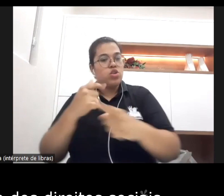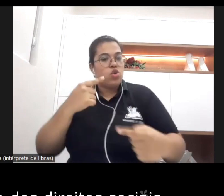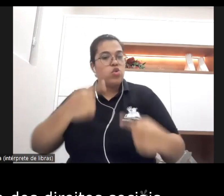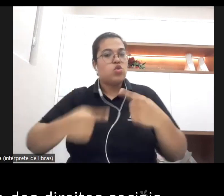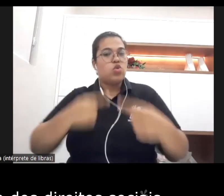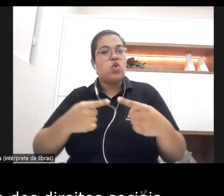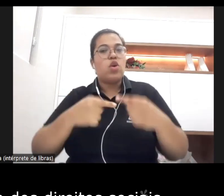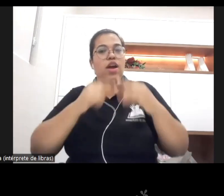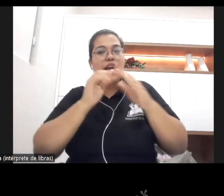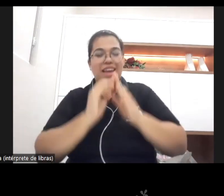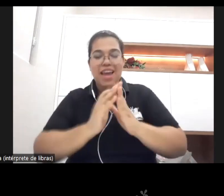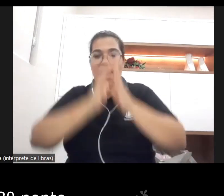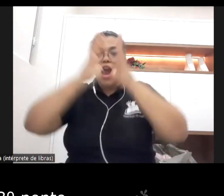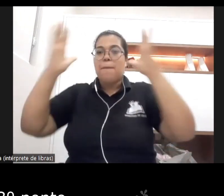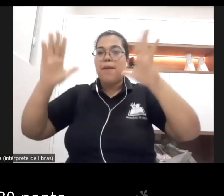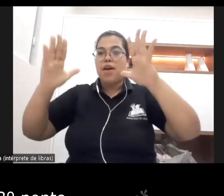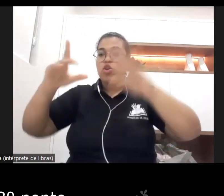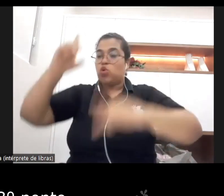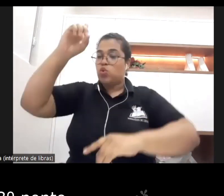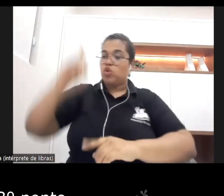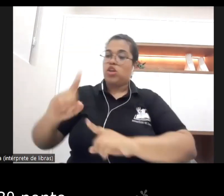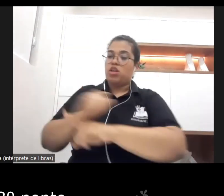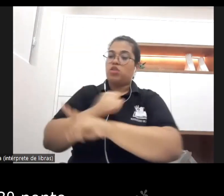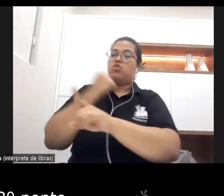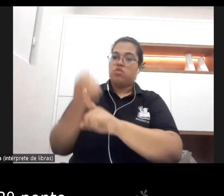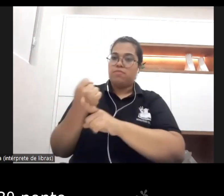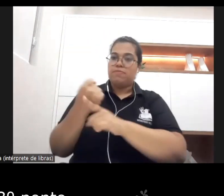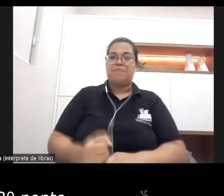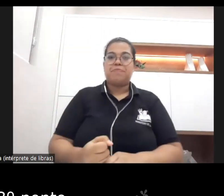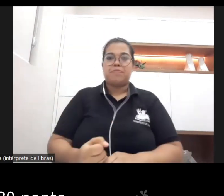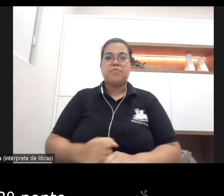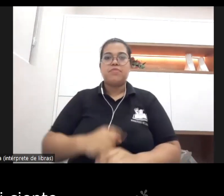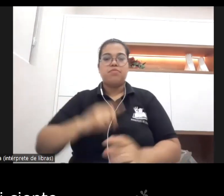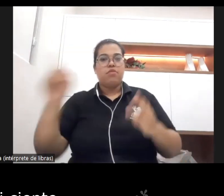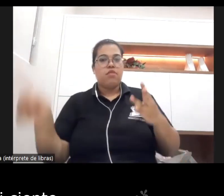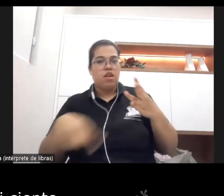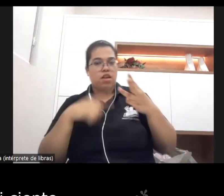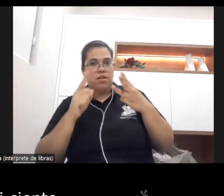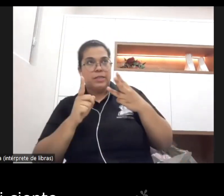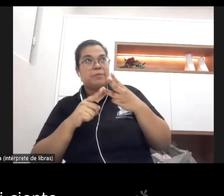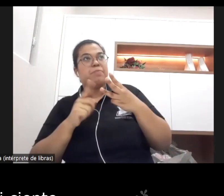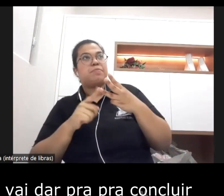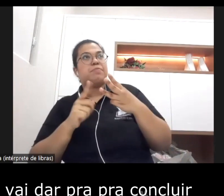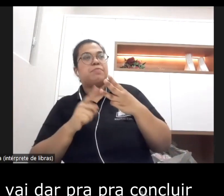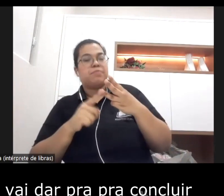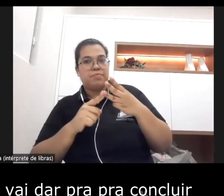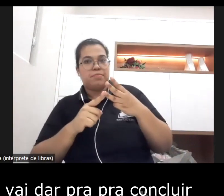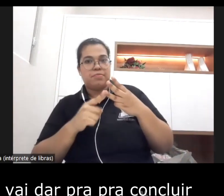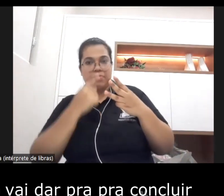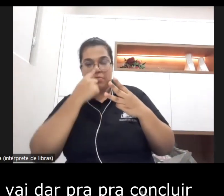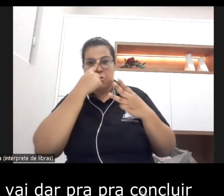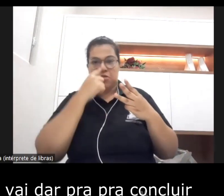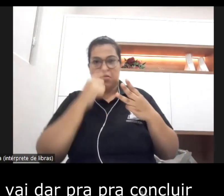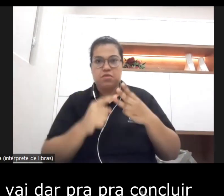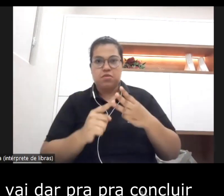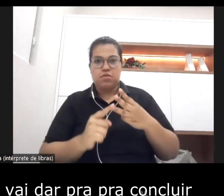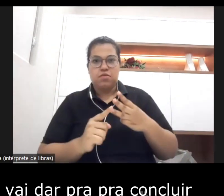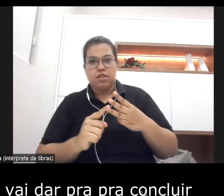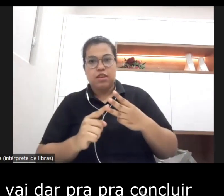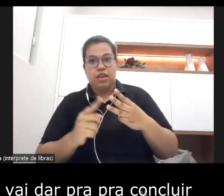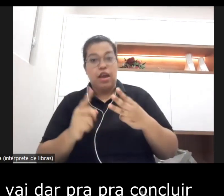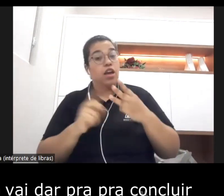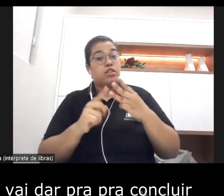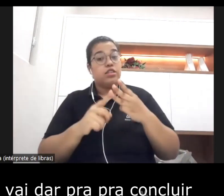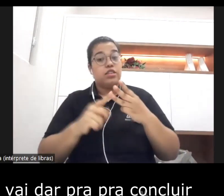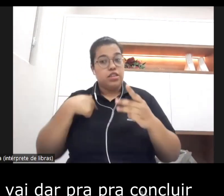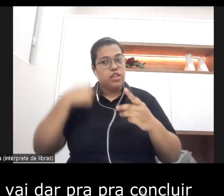dos direitos sociais entrando no terceiro ponto eu já estou aqui ciente um pouquinho do meu tempo vai dar para